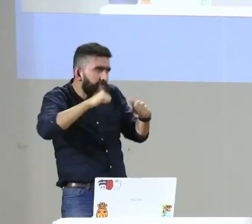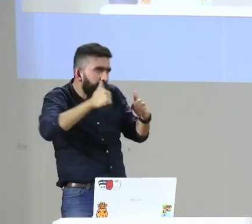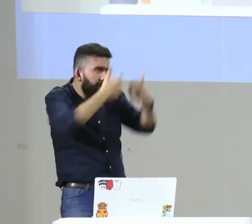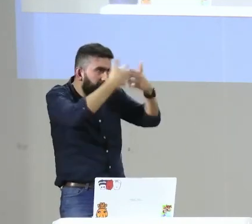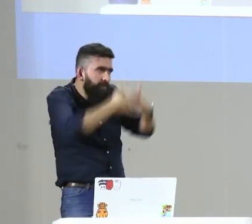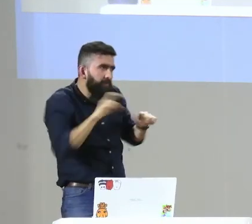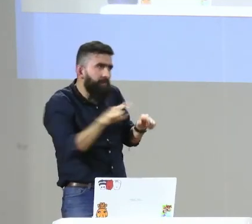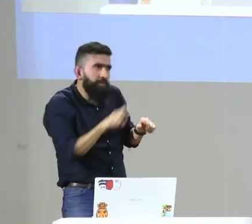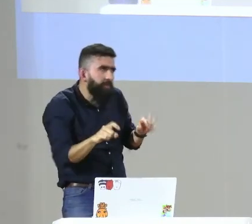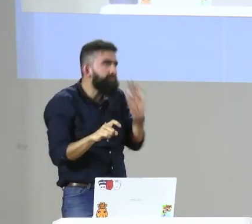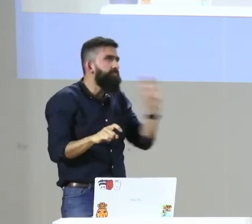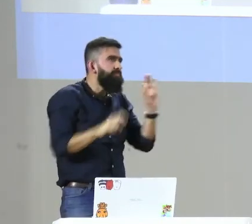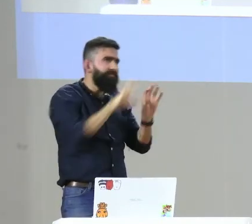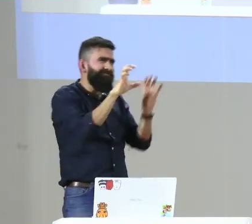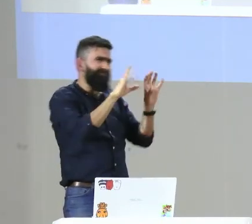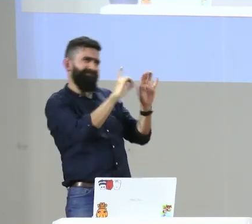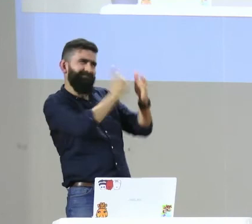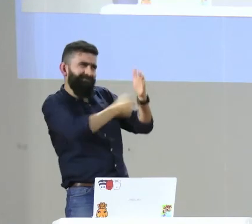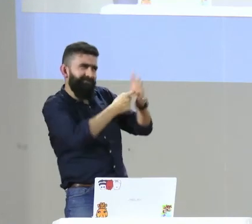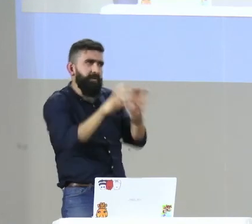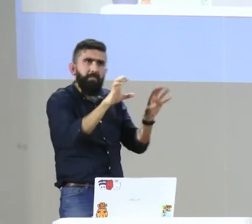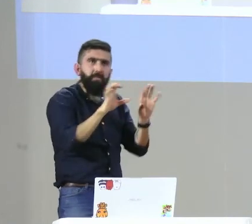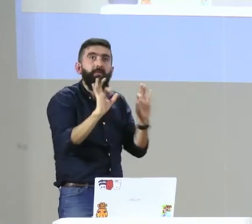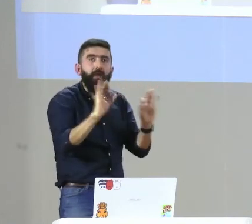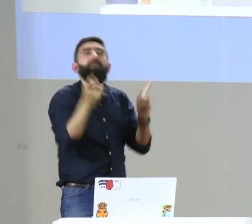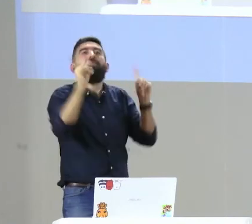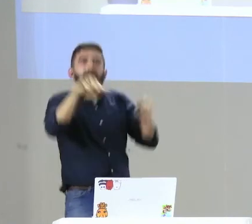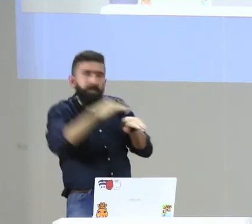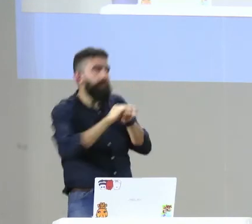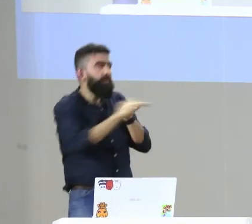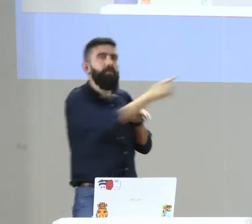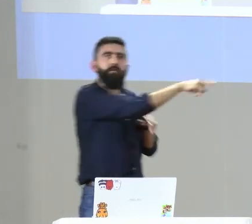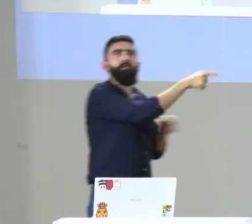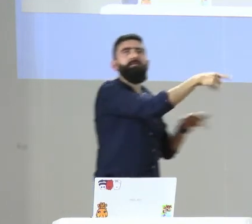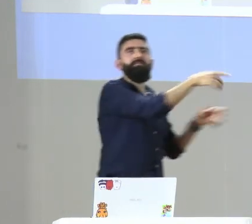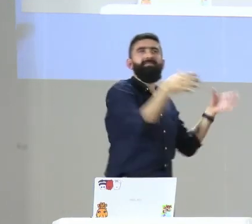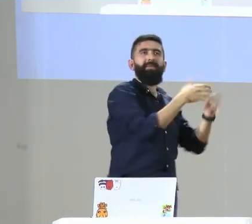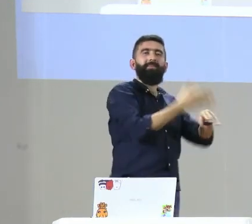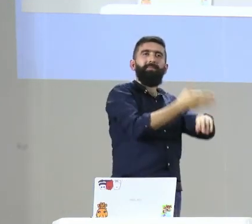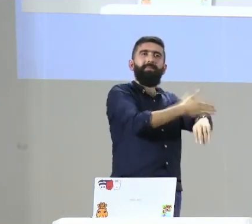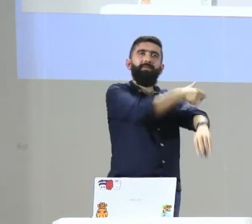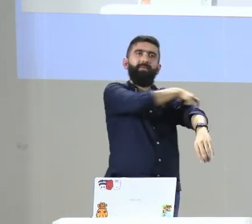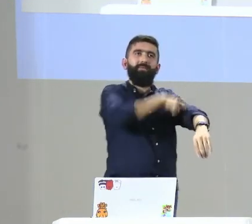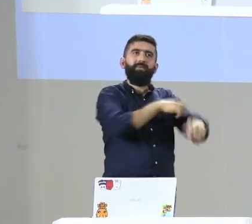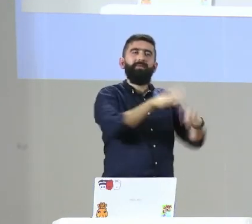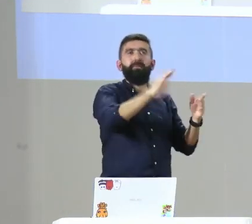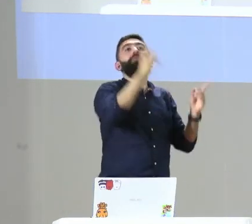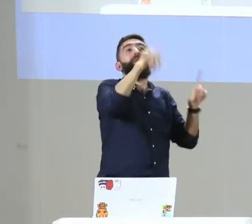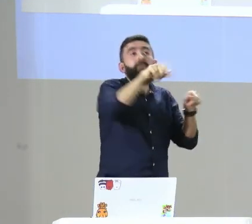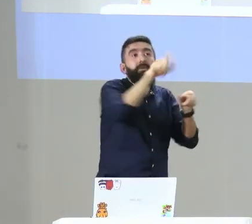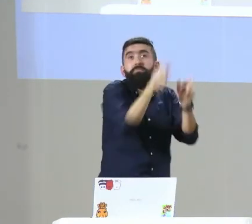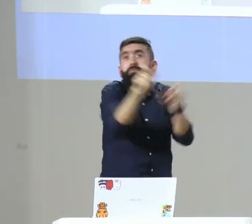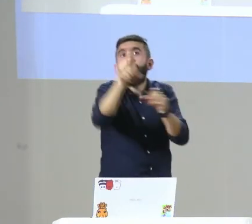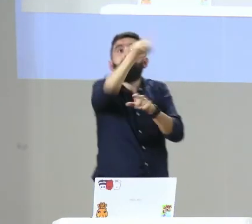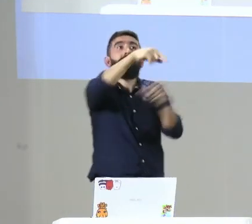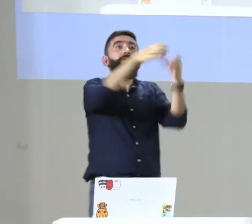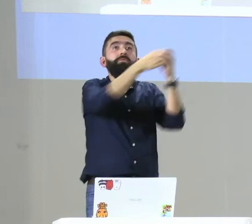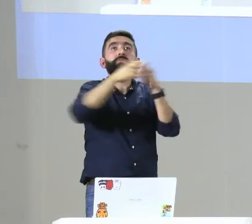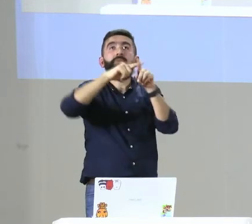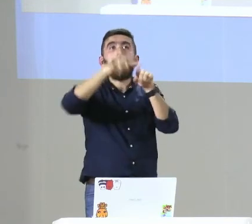dentro del equipo del INSOR, si está bien, funciona, no funciona, cómo se ve estéticamente, si sí, si no, y ya después se le pasará